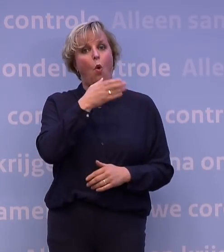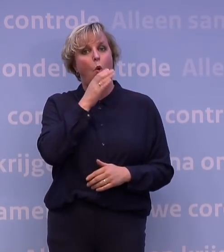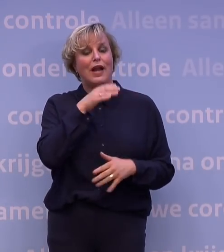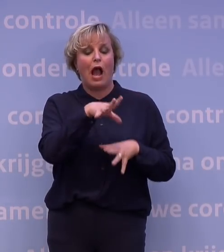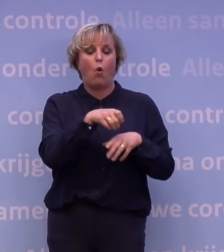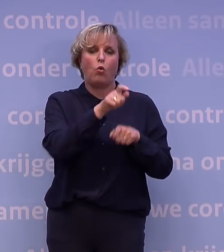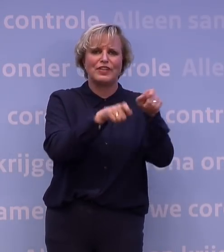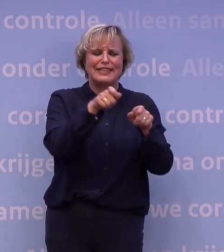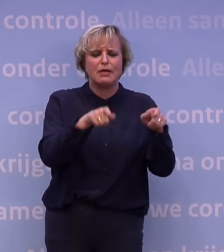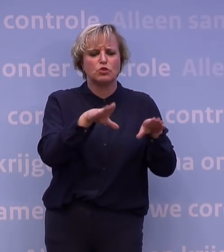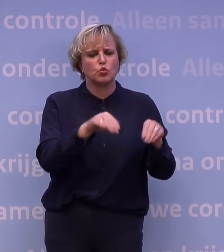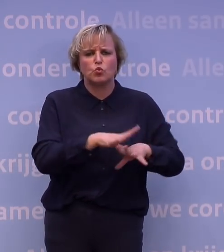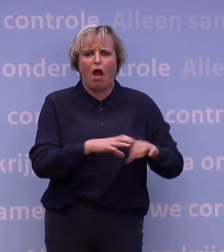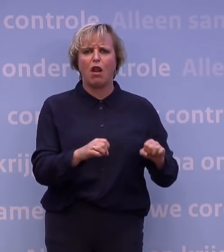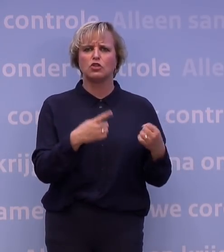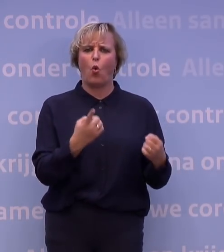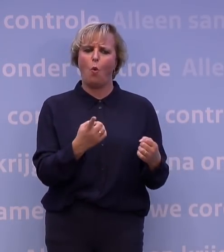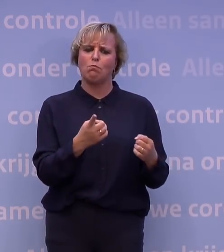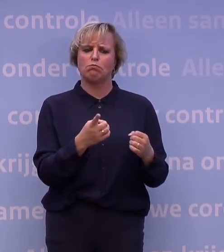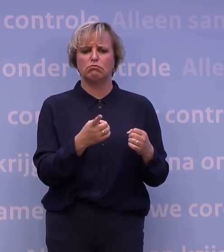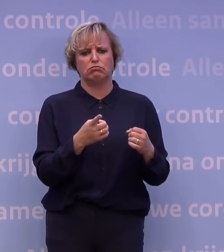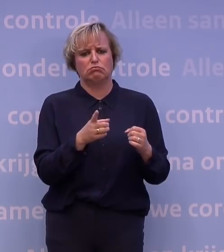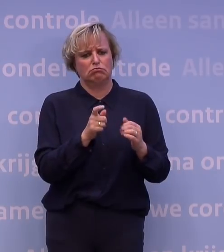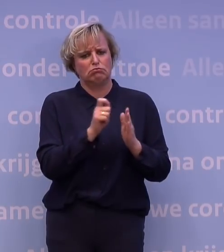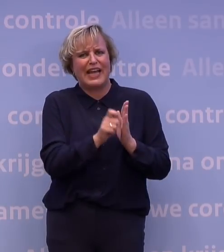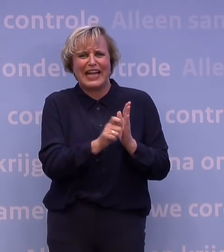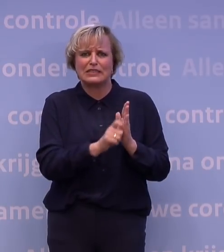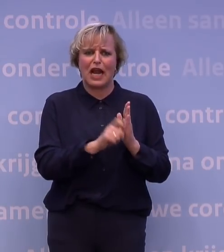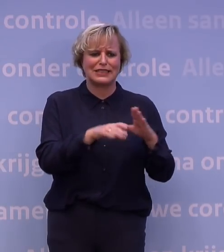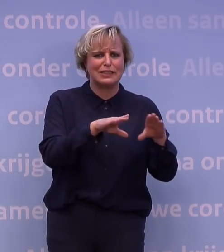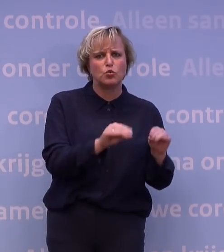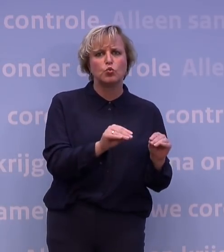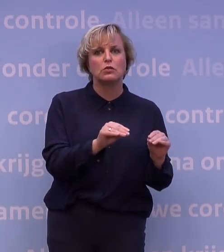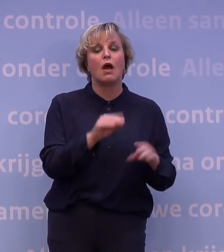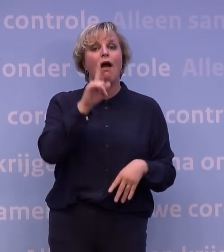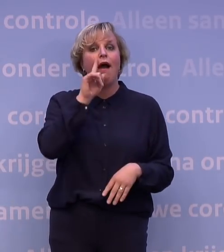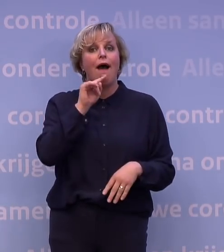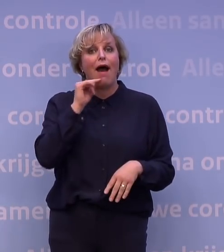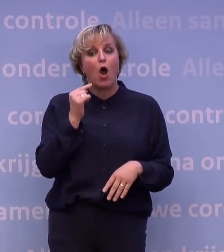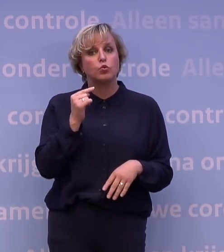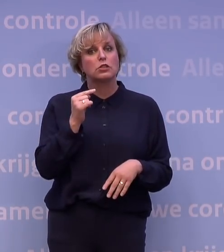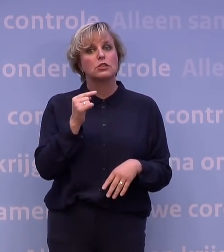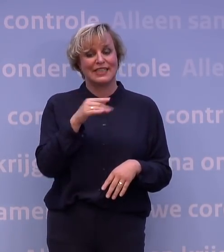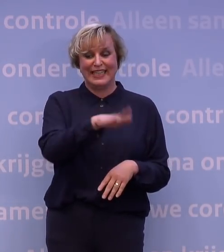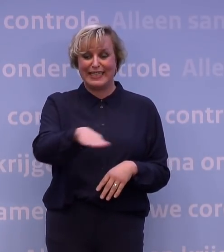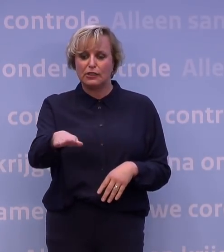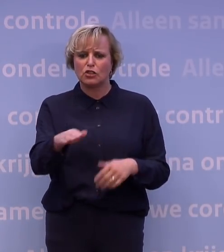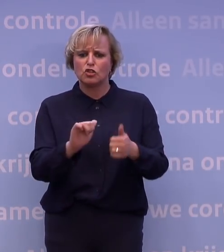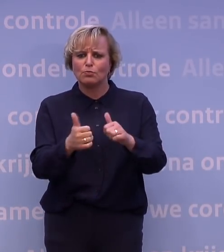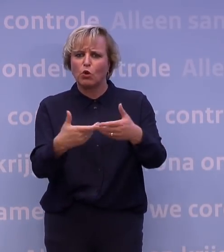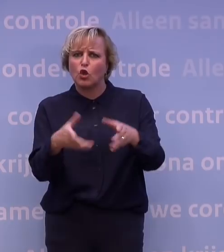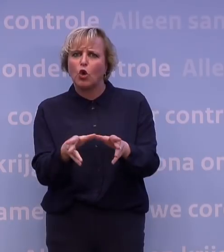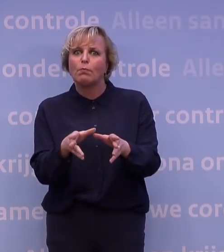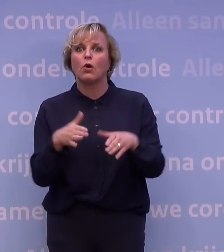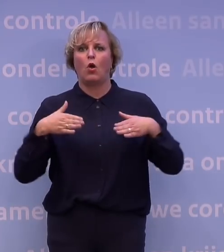kast halen om de anderhalve meter en de registratieplicht na te leven. Ouders die op de sportclubs van hun kinderen coronadiensten draaien en